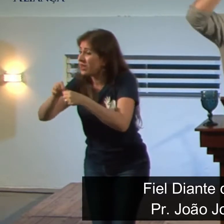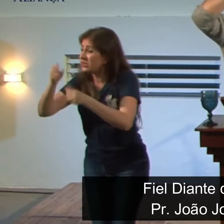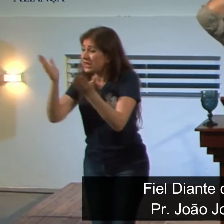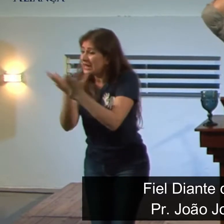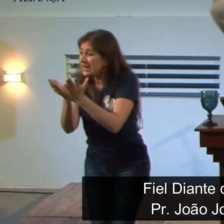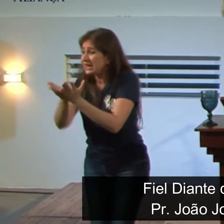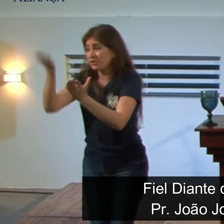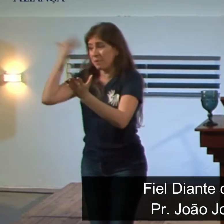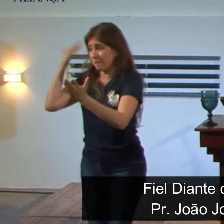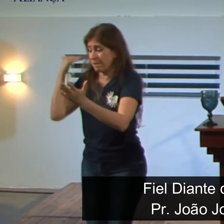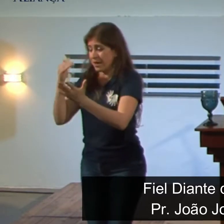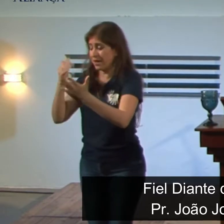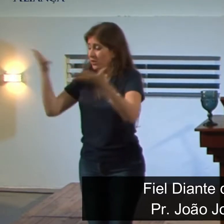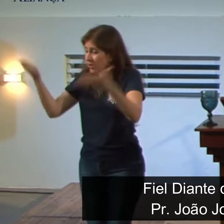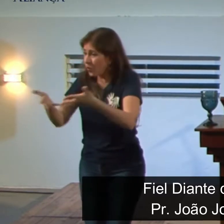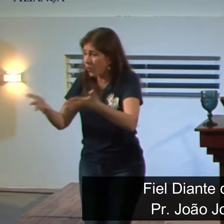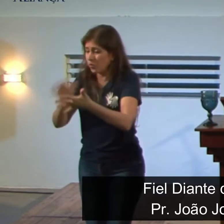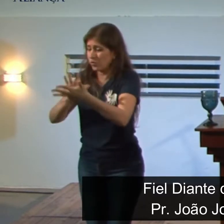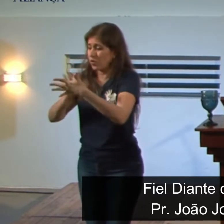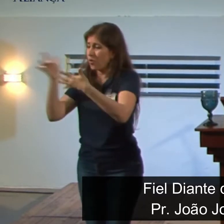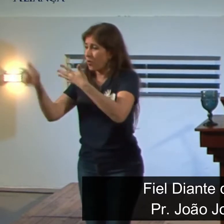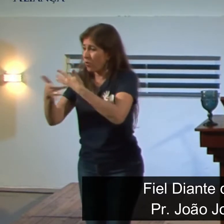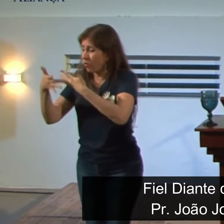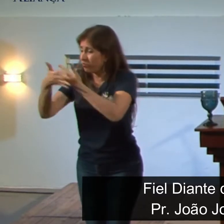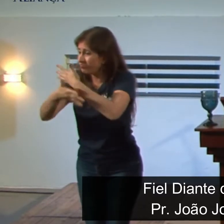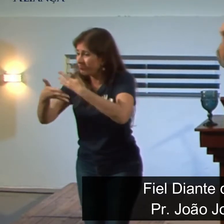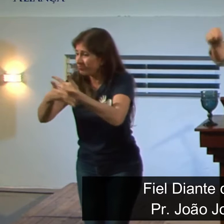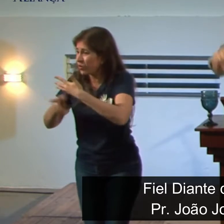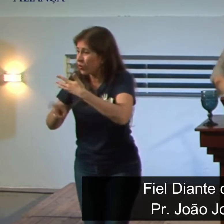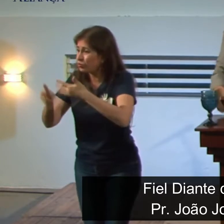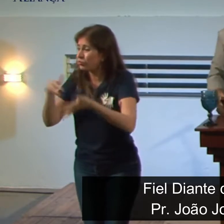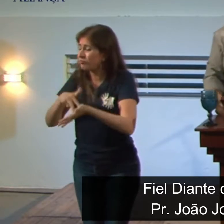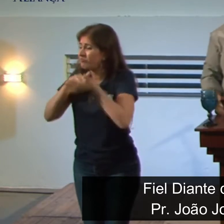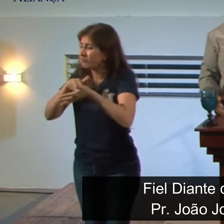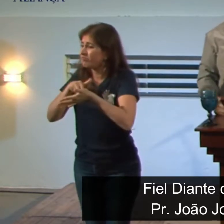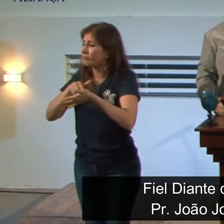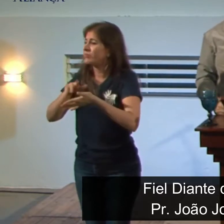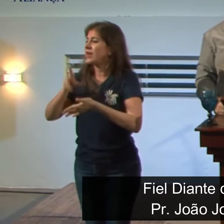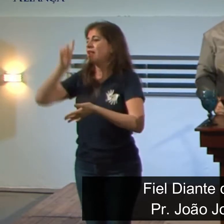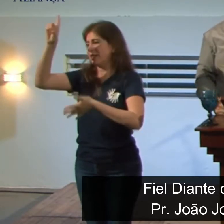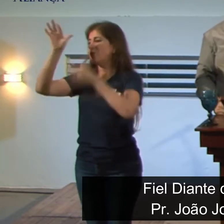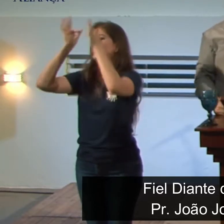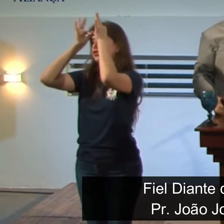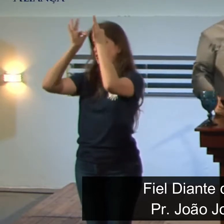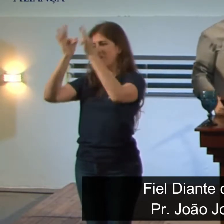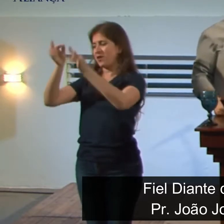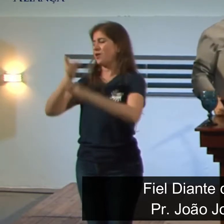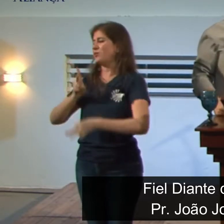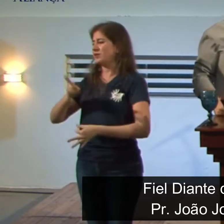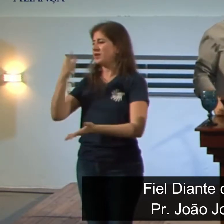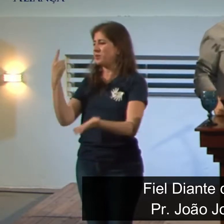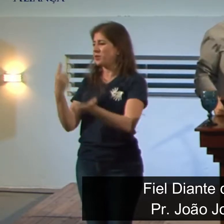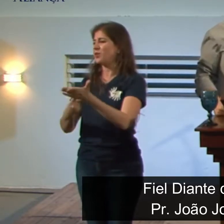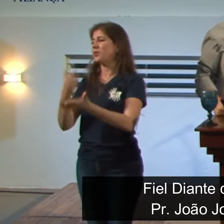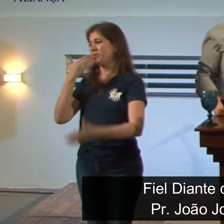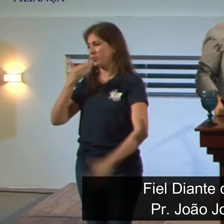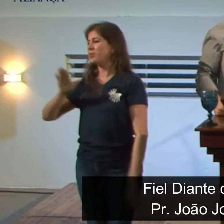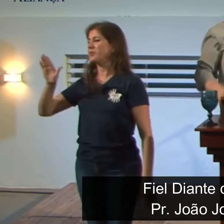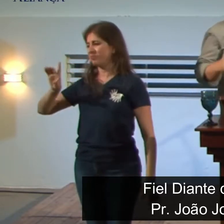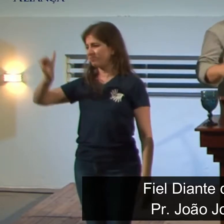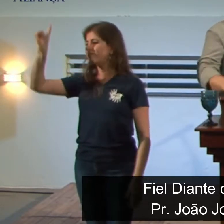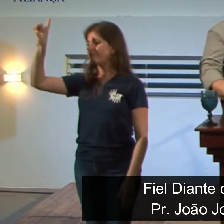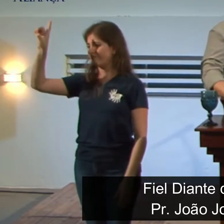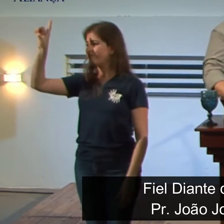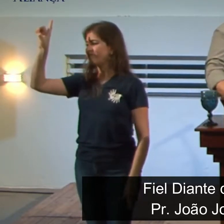crentes lá no Oriente Médio, lá nos países comunistas, permaneçam firmes, ele é fiel. Ele é cumpridor das suas promessas.